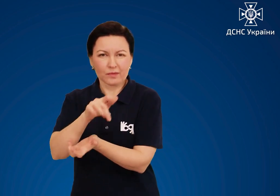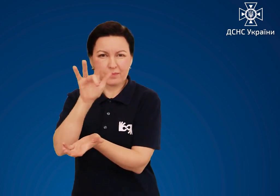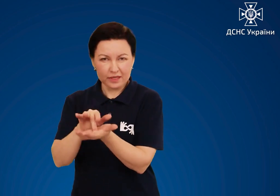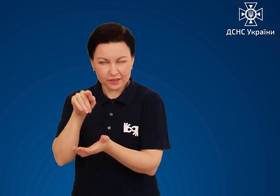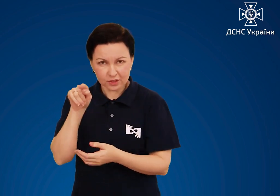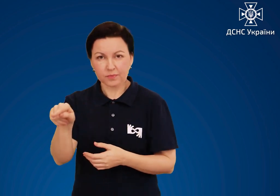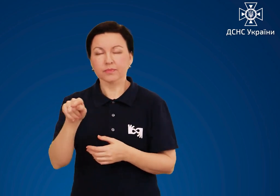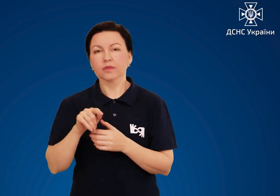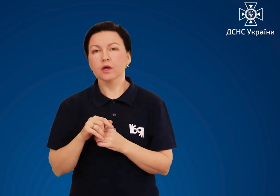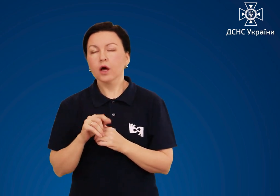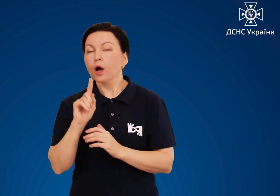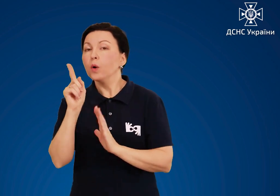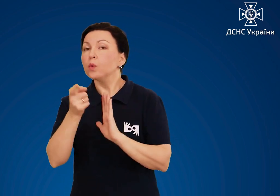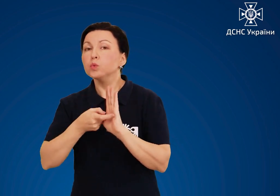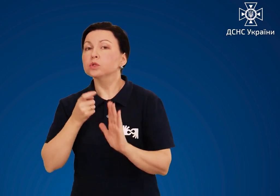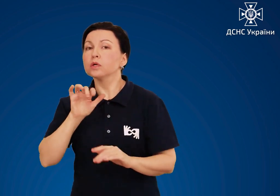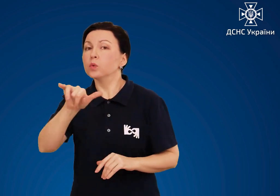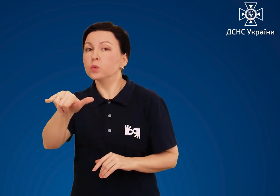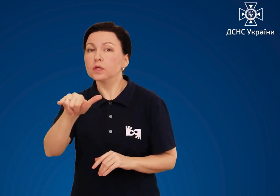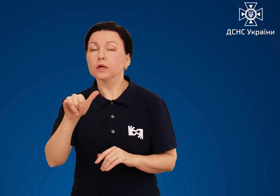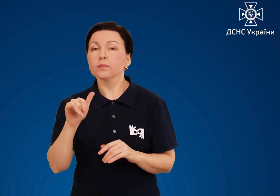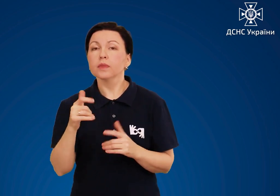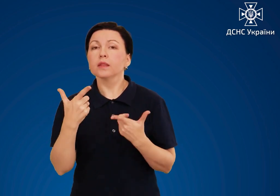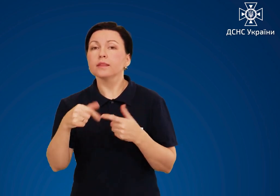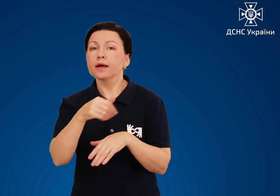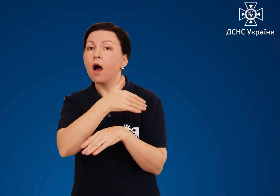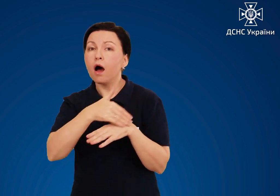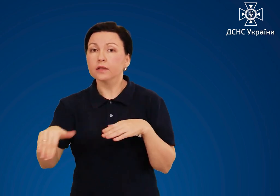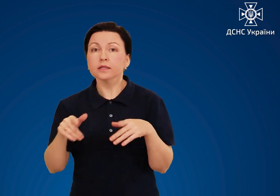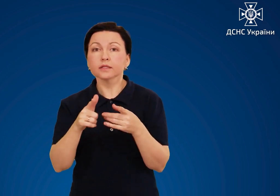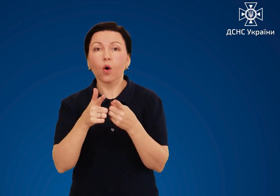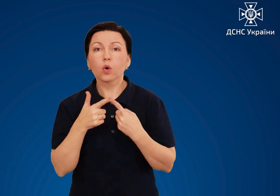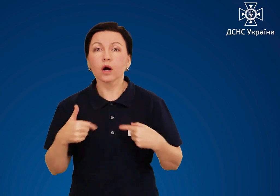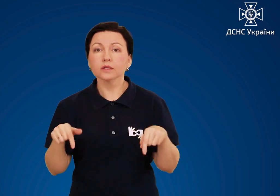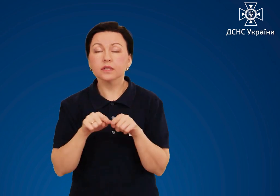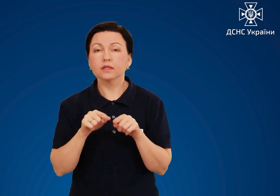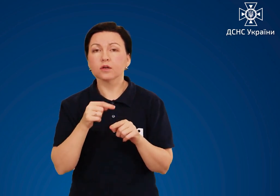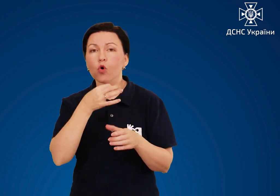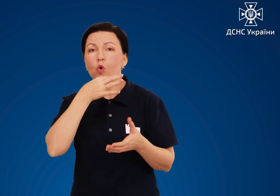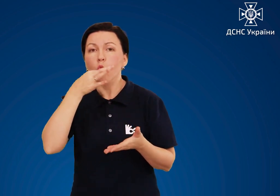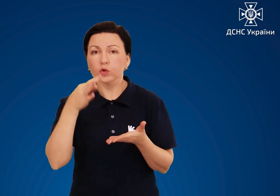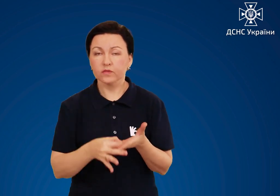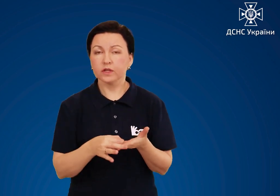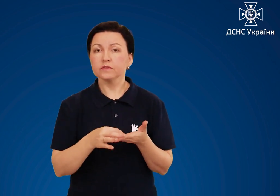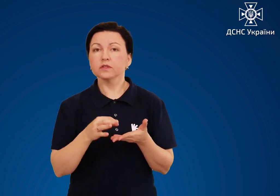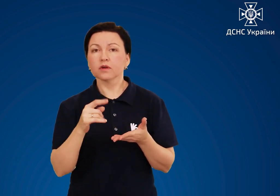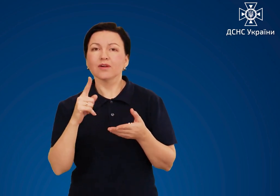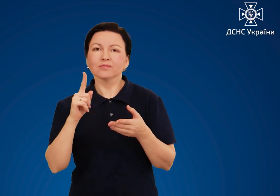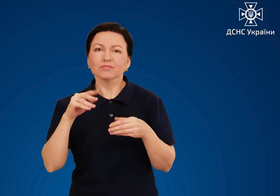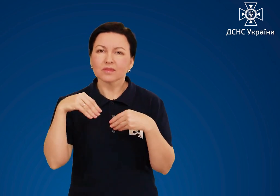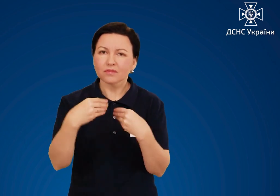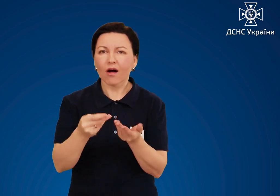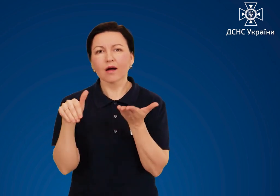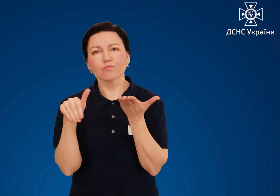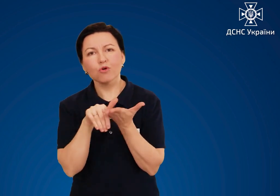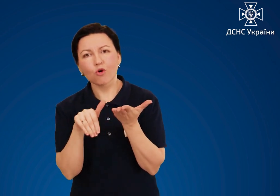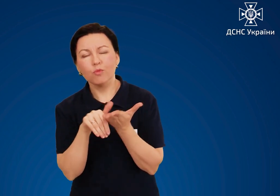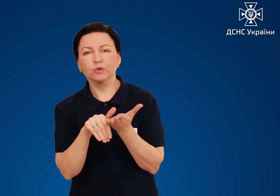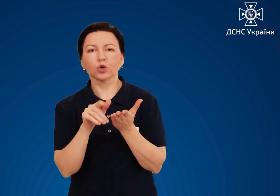влади та місцевого самоврядування адреси організацій, що відповідають за надання допомоги